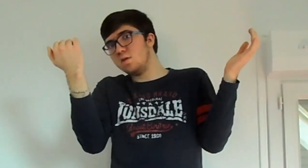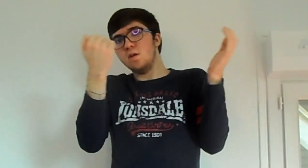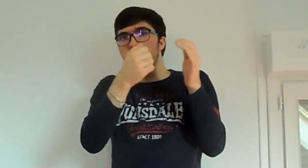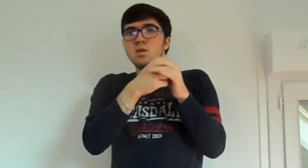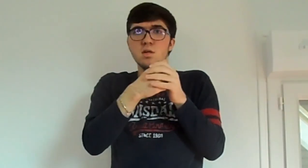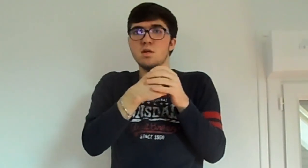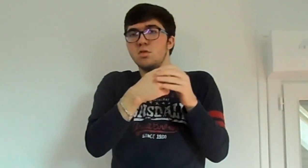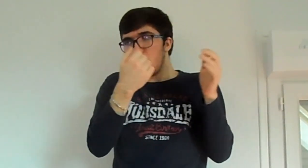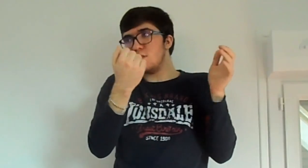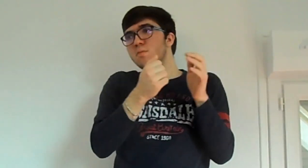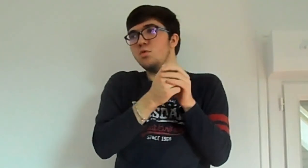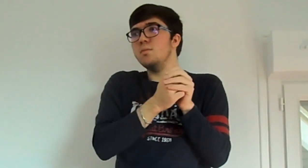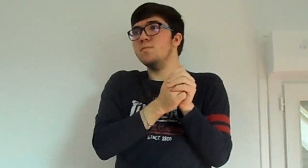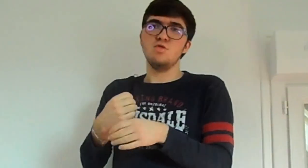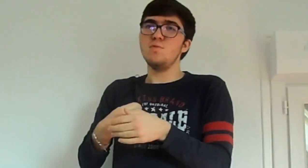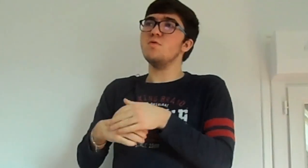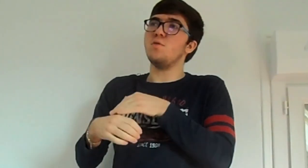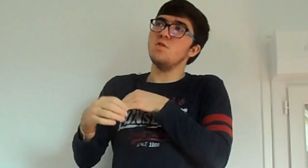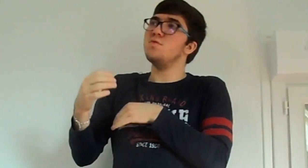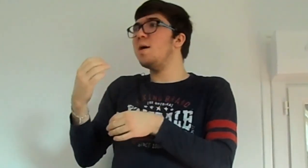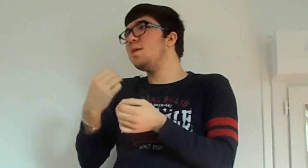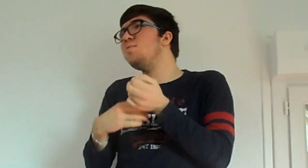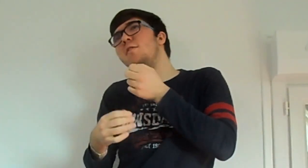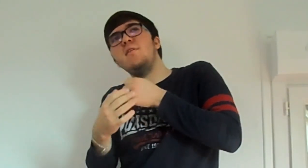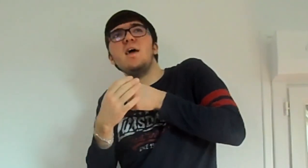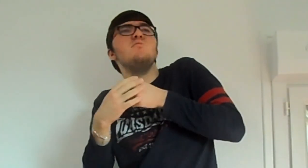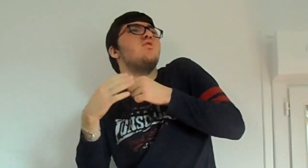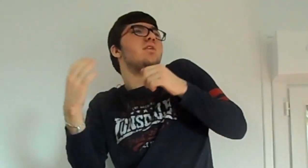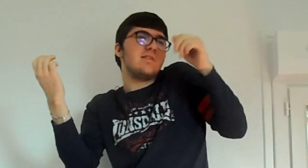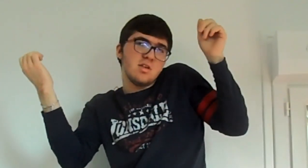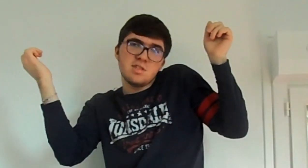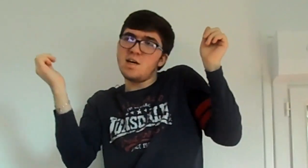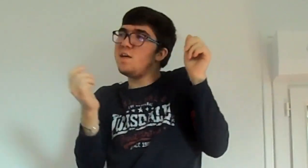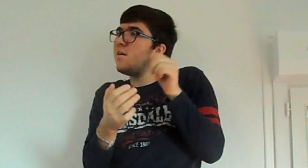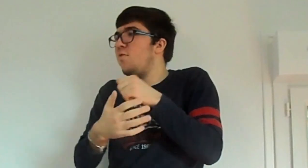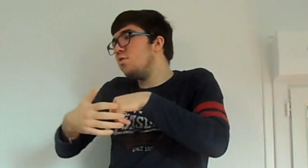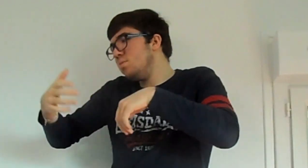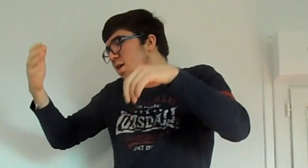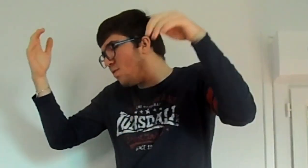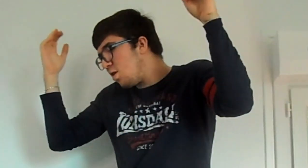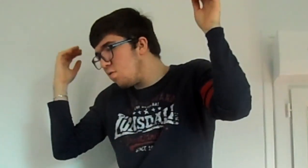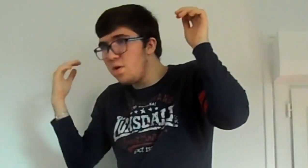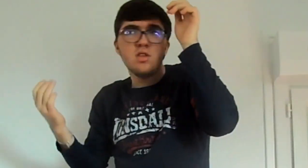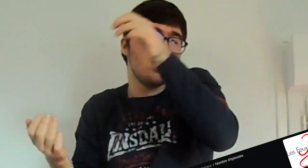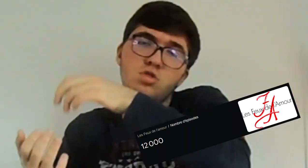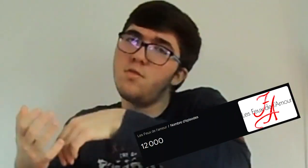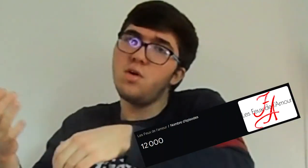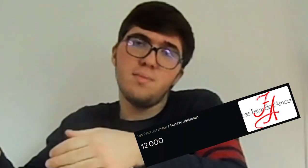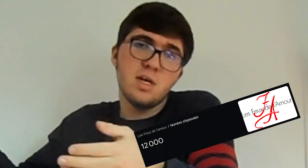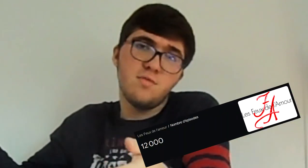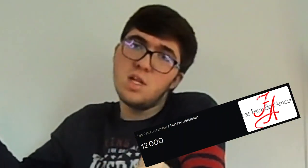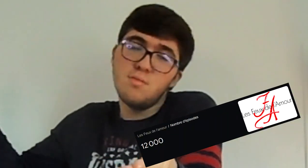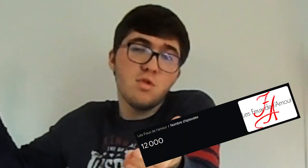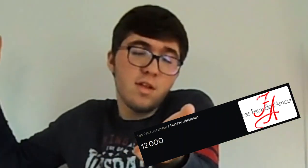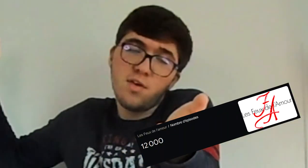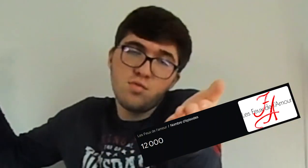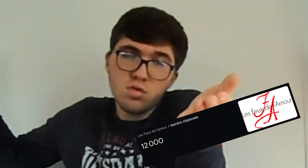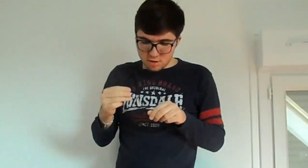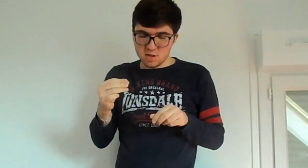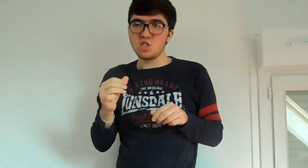qui est le principe, oui. Je peux comprendre qu'on est un petit peu à flemme de regarder une série qui fait 11 000 épisodes. Oui, non, je ne ferai pas effet de l'amour, on te faire foutre. Sur cette